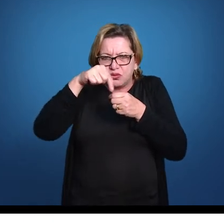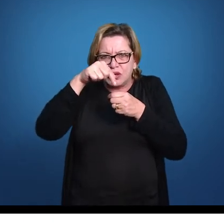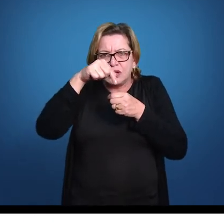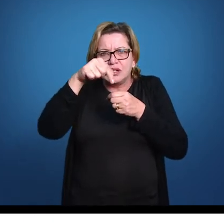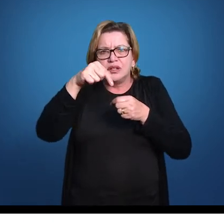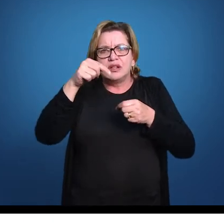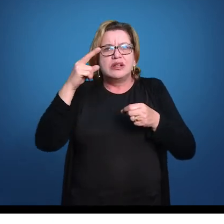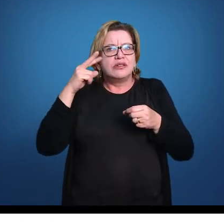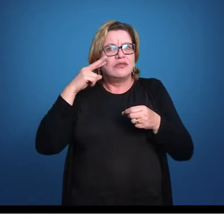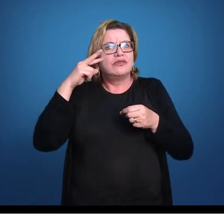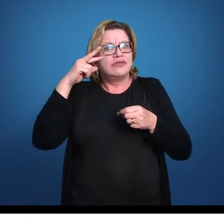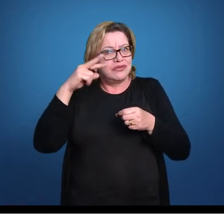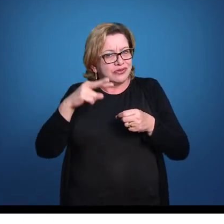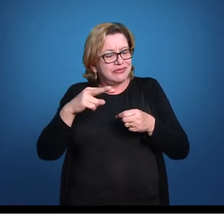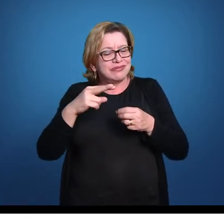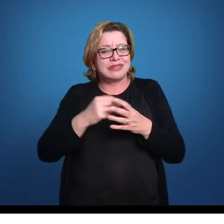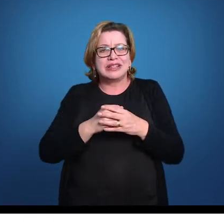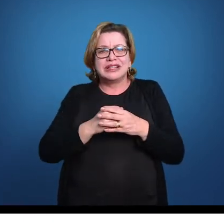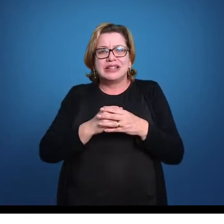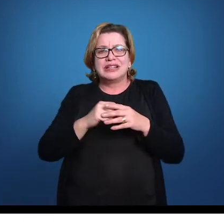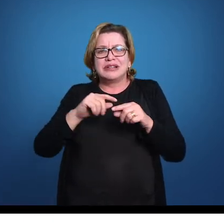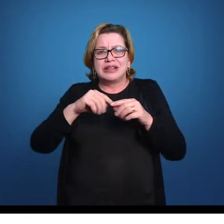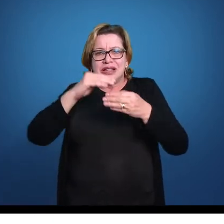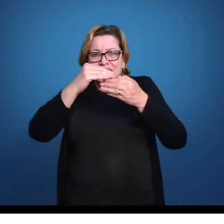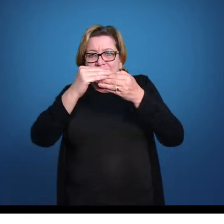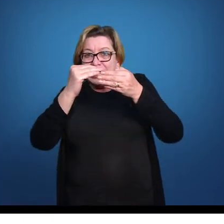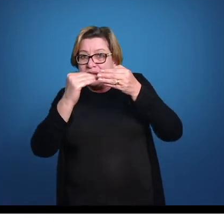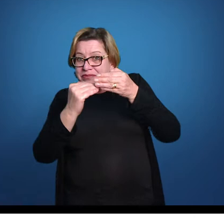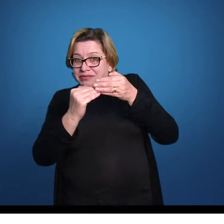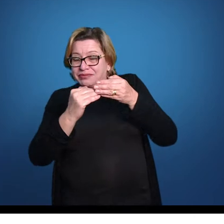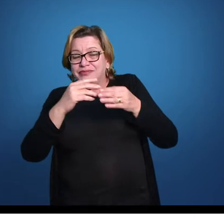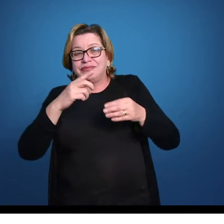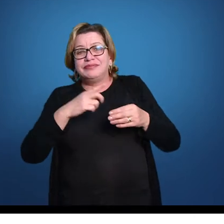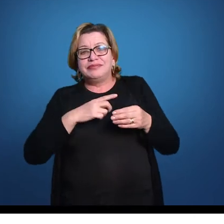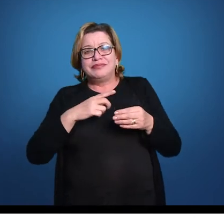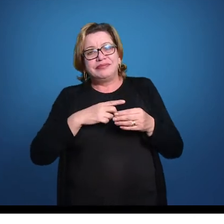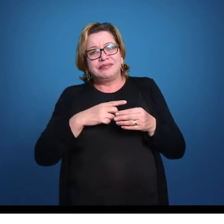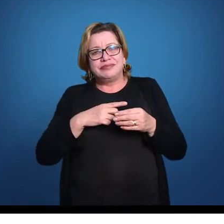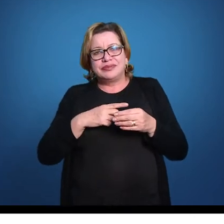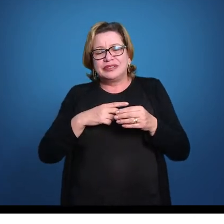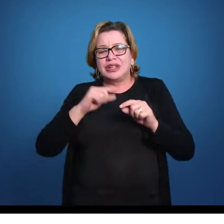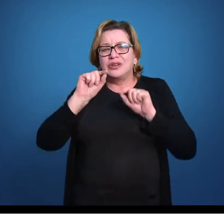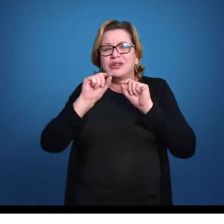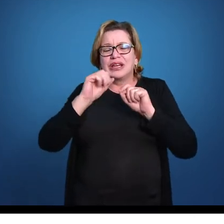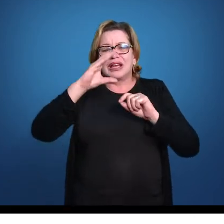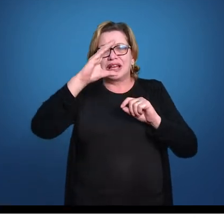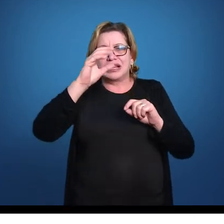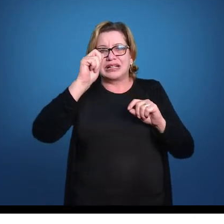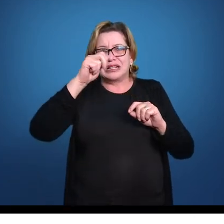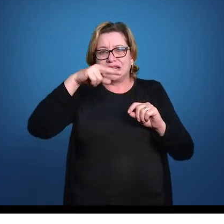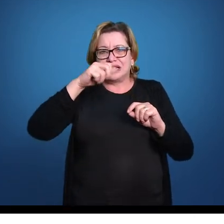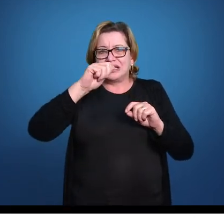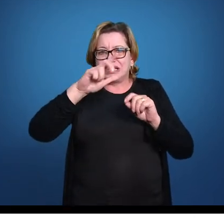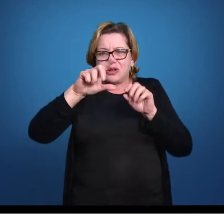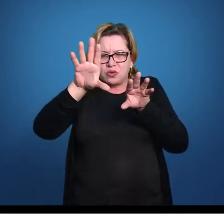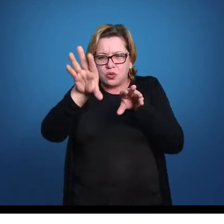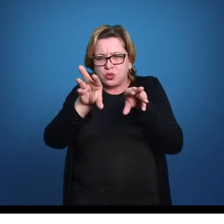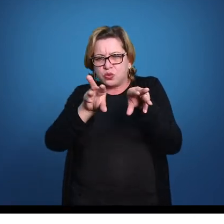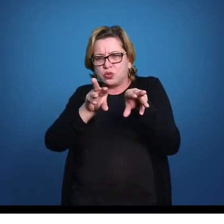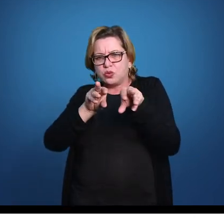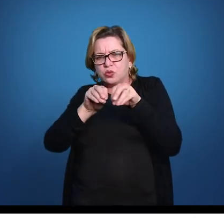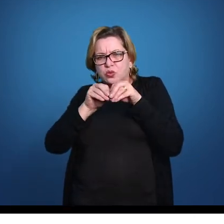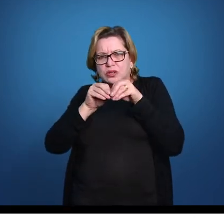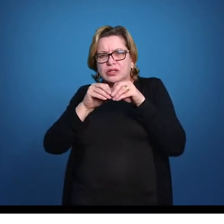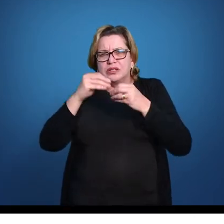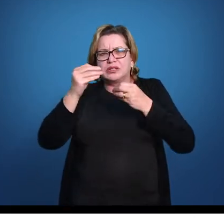consegue ver de fora. Logo abaixo desses orifícios eu tenho um canal, né? Que liga todos esses orifícios, um